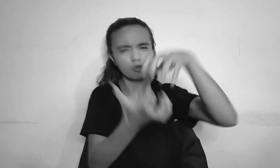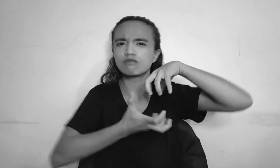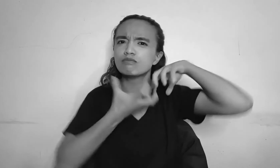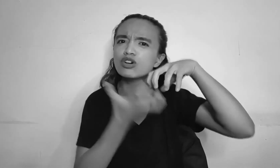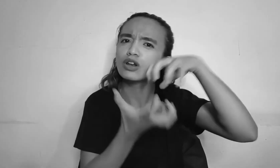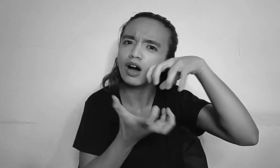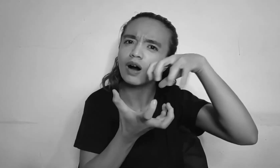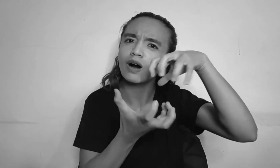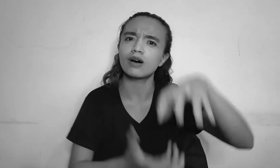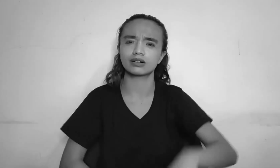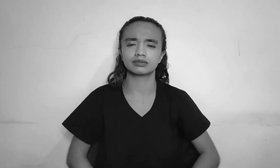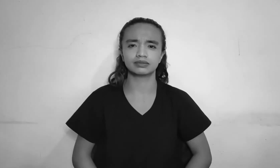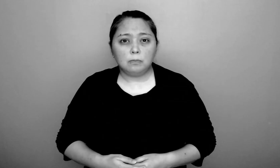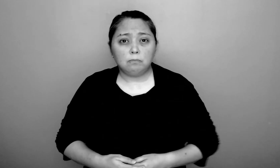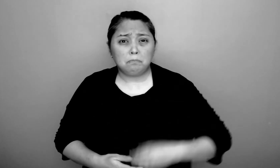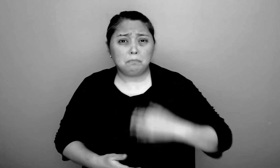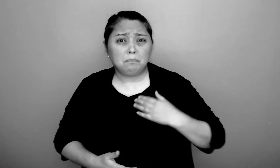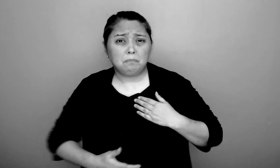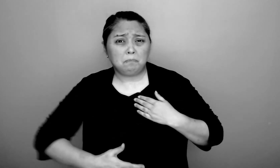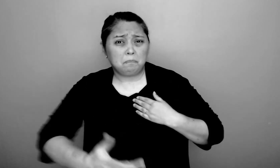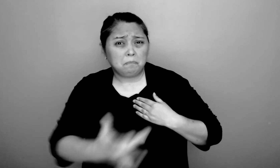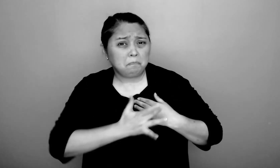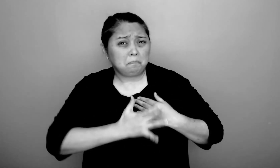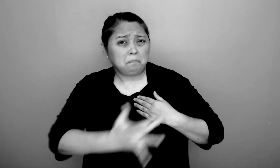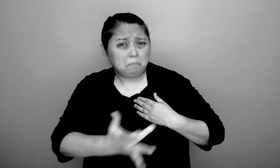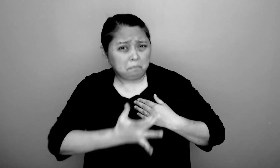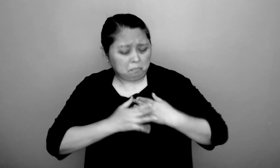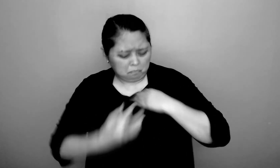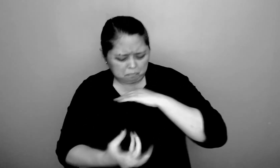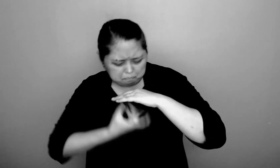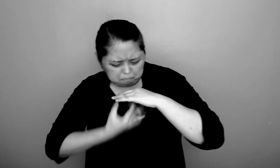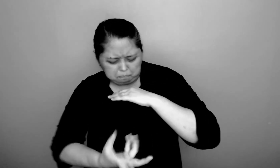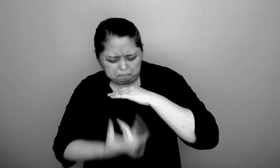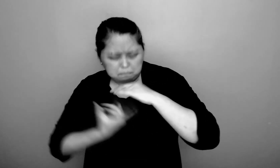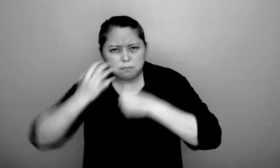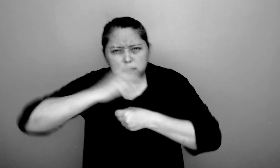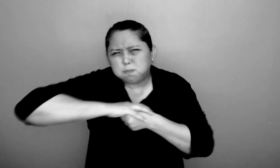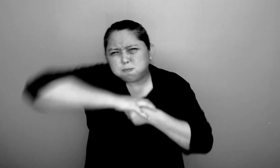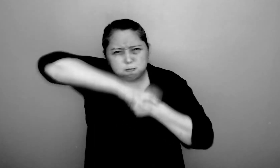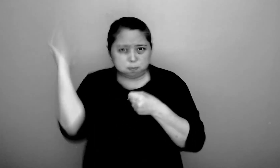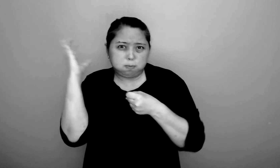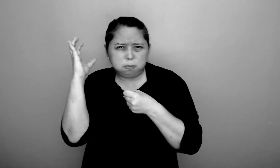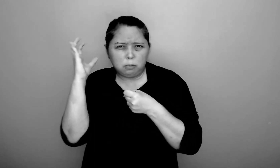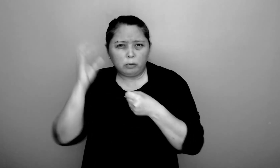na tindi ay mag-aala puso na tindi